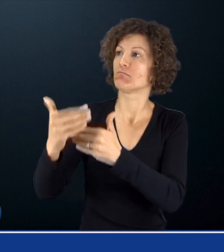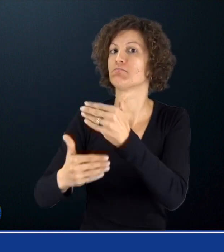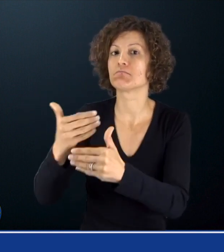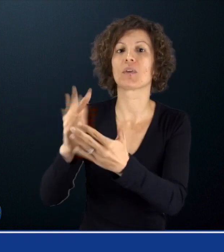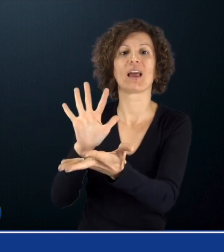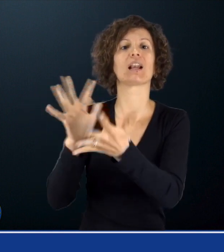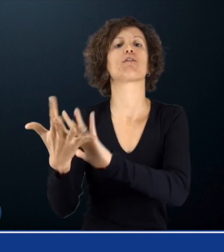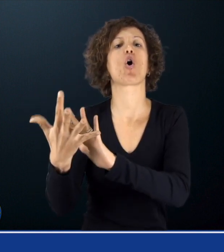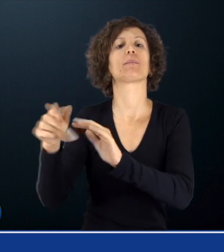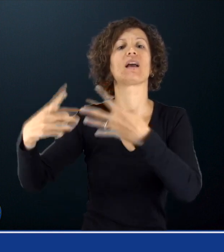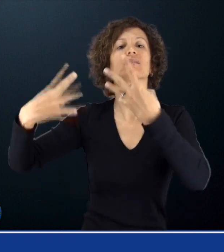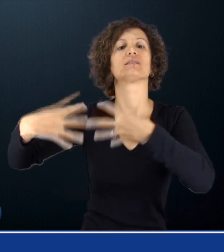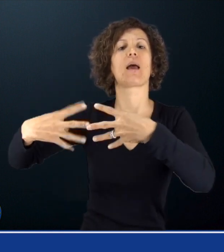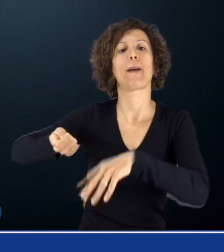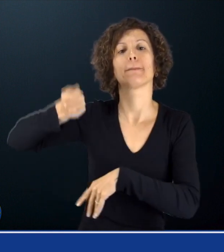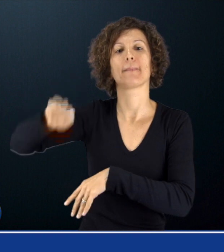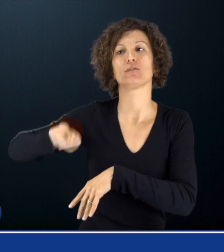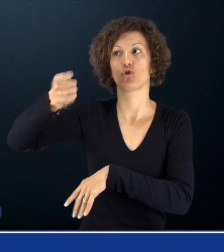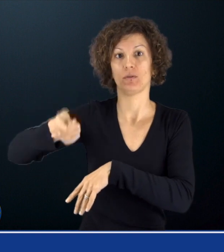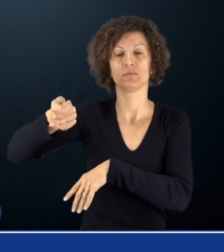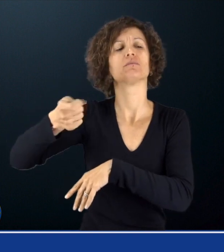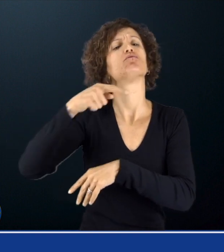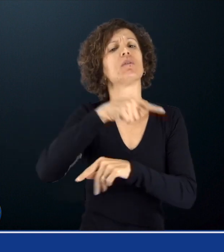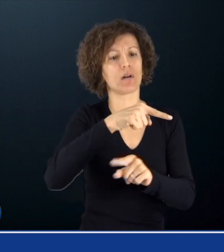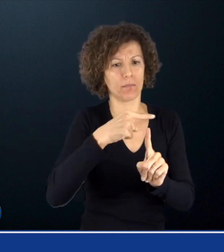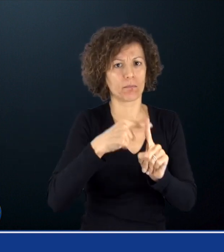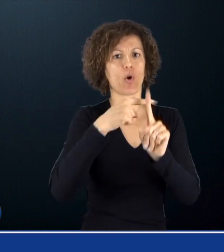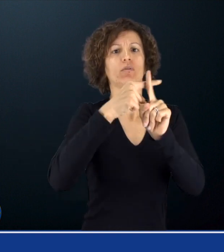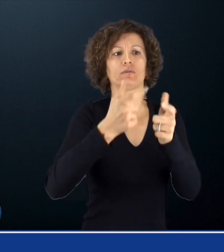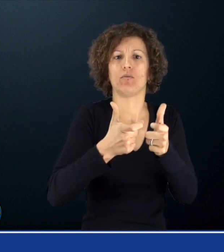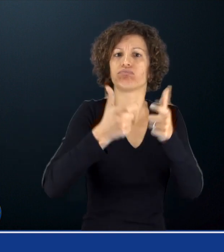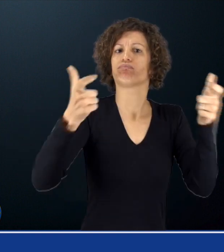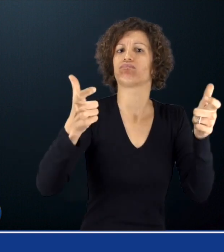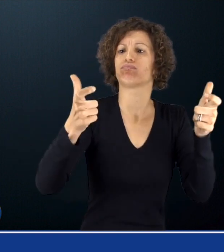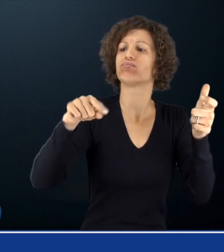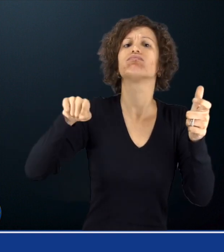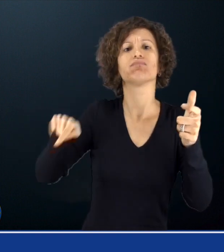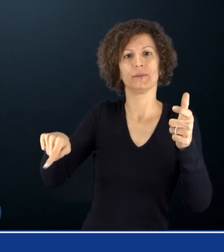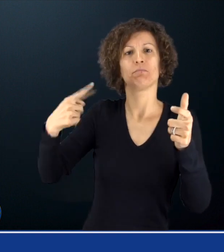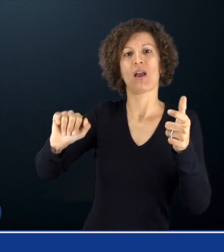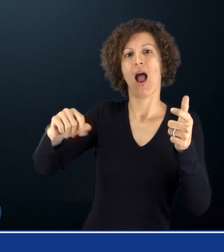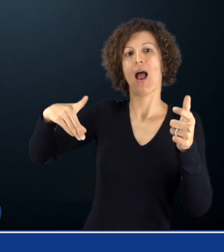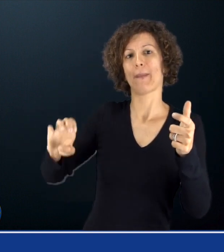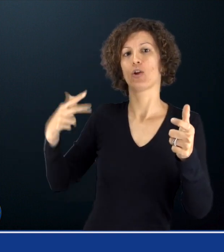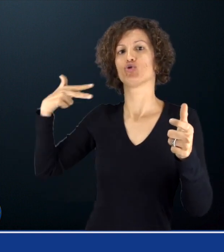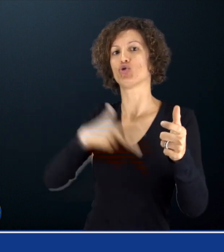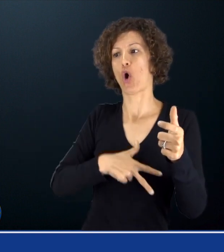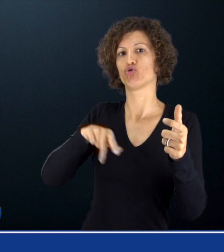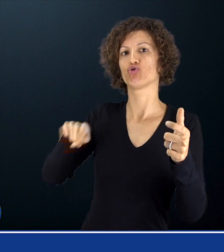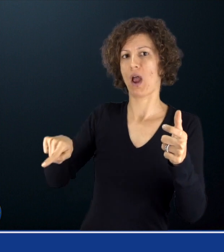La legge di bilancio 2022 in attesa di procedere ad una riforma generale del sistema pensionistico ha potenziato